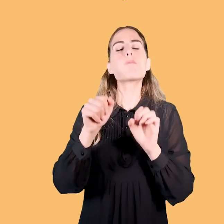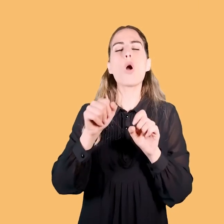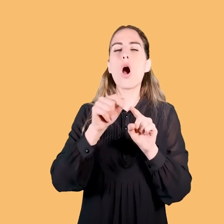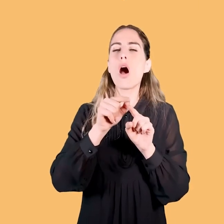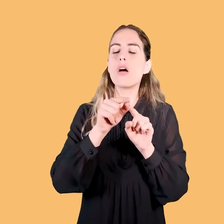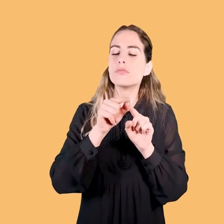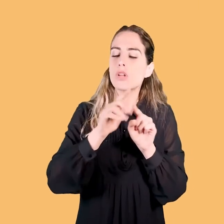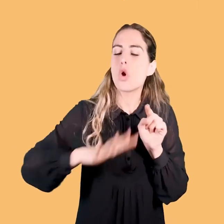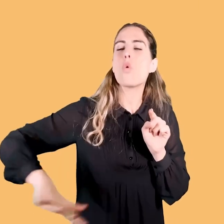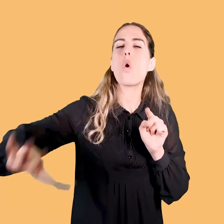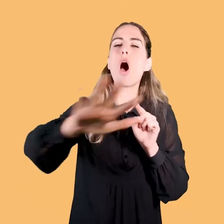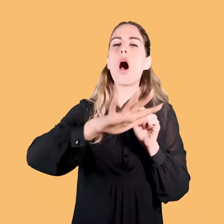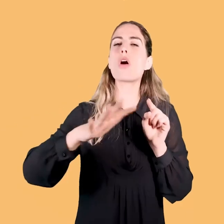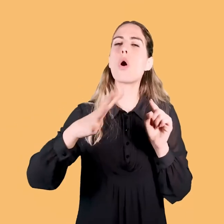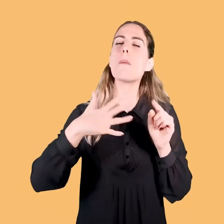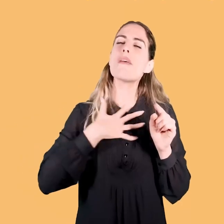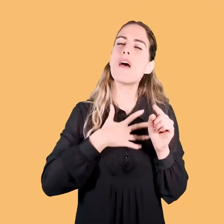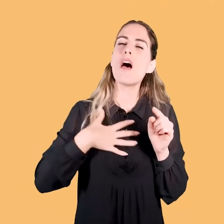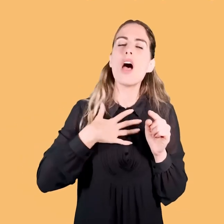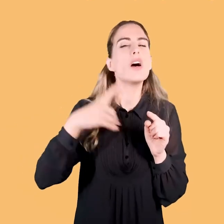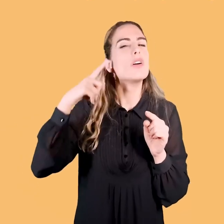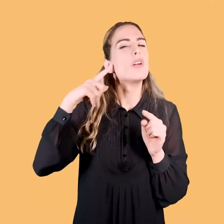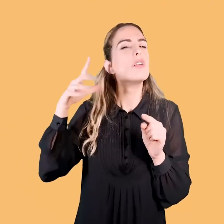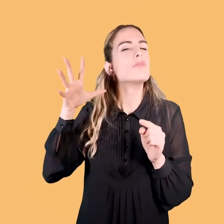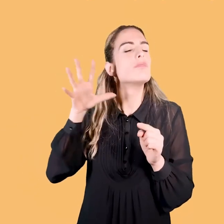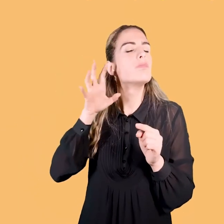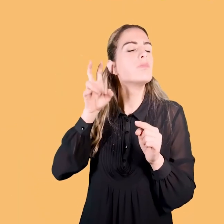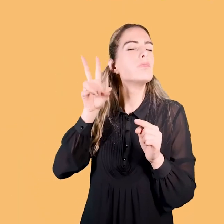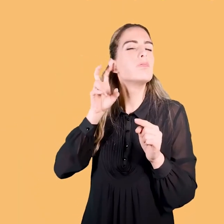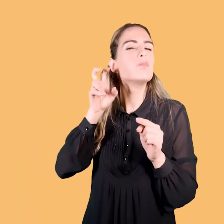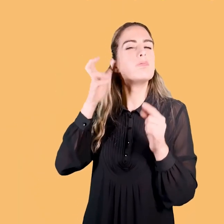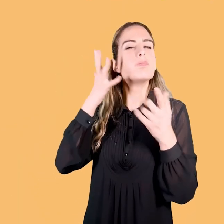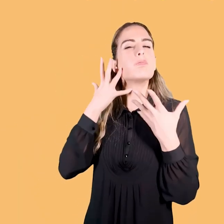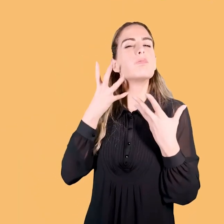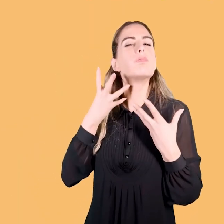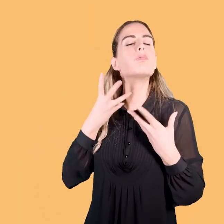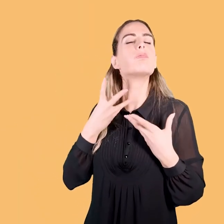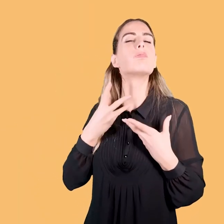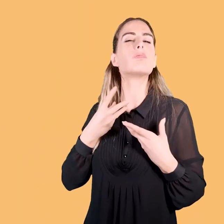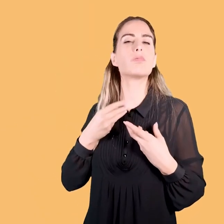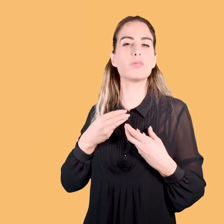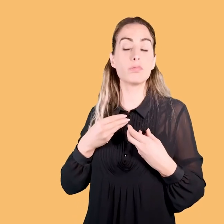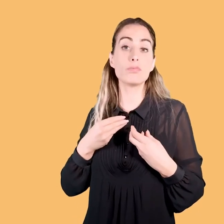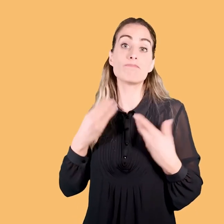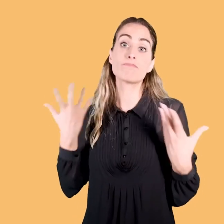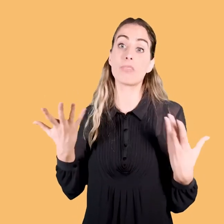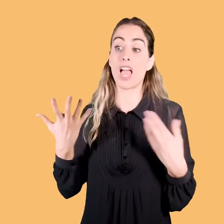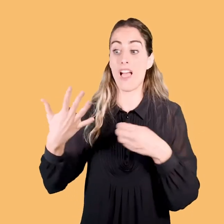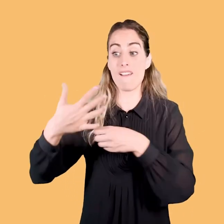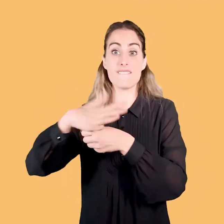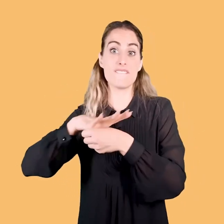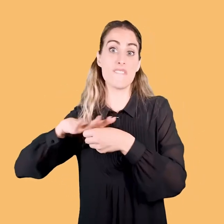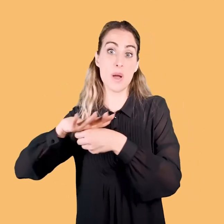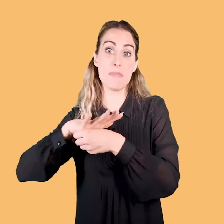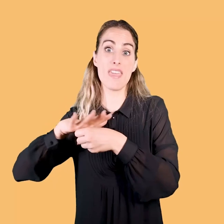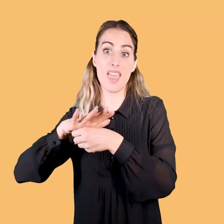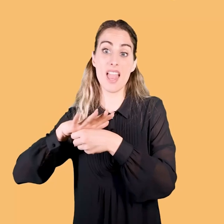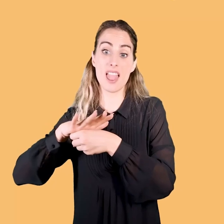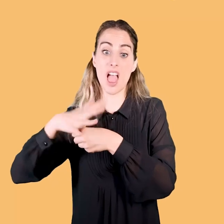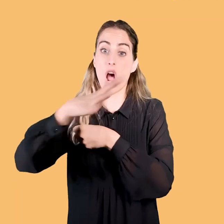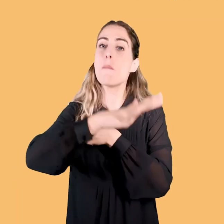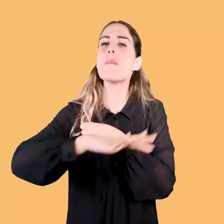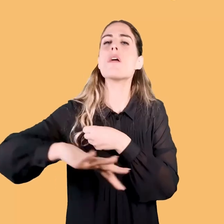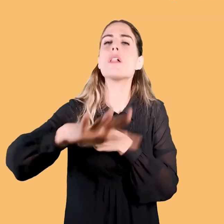piacevole anche alludito, quindi per quanto riguarda la musica, che verrà certamente rovinato